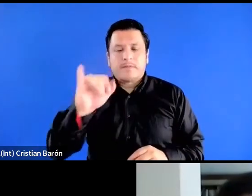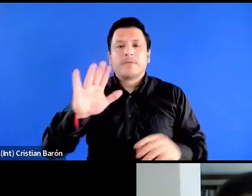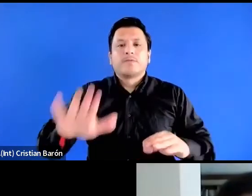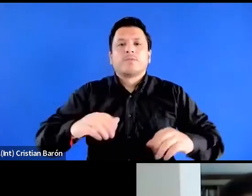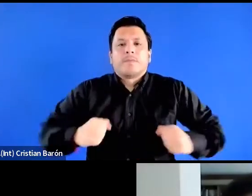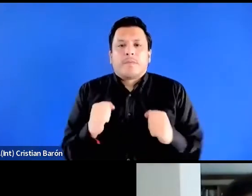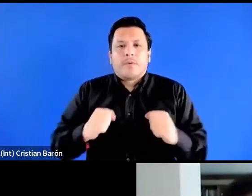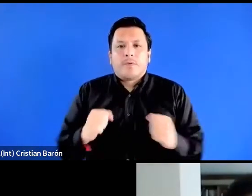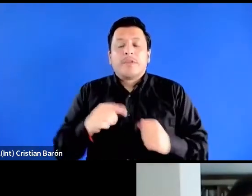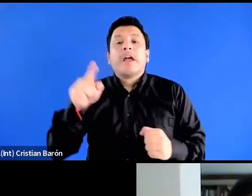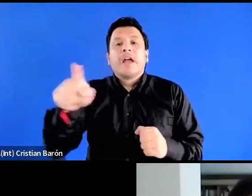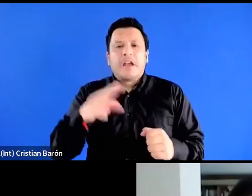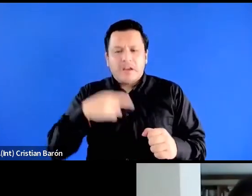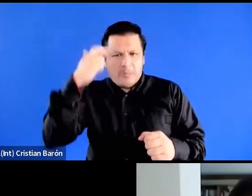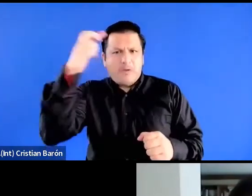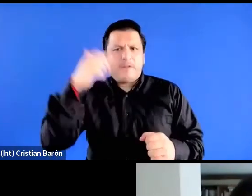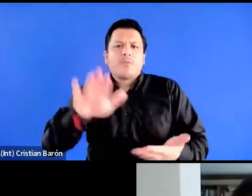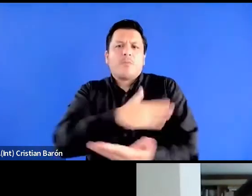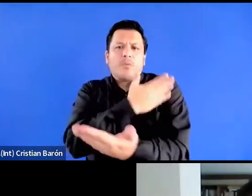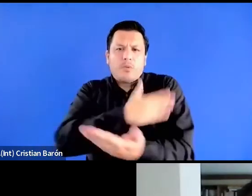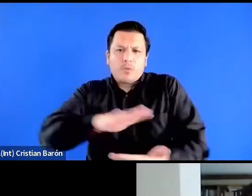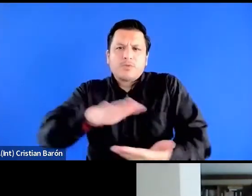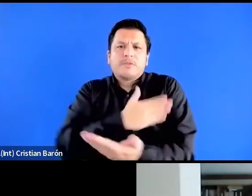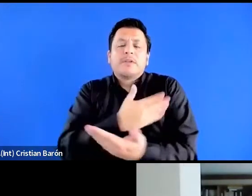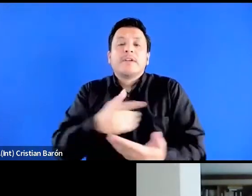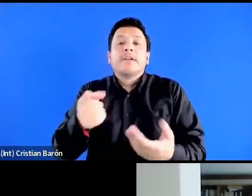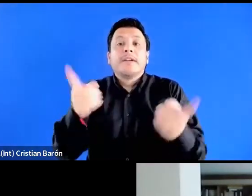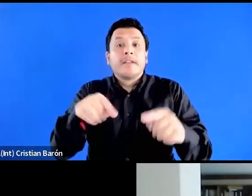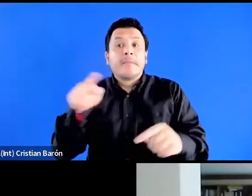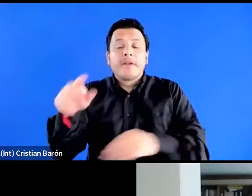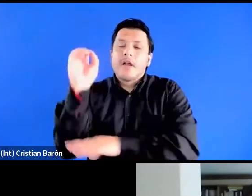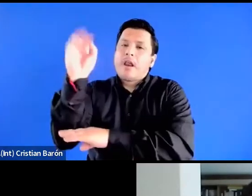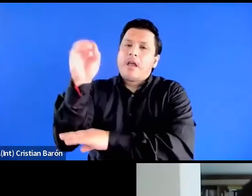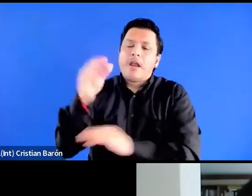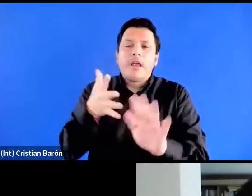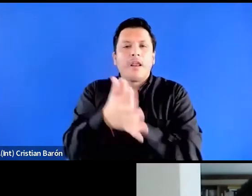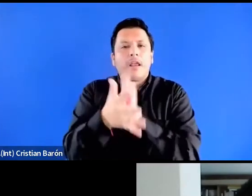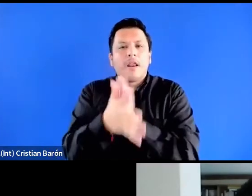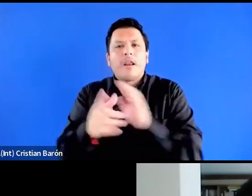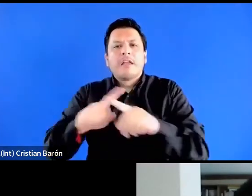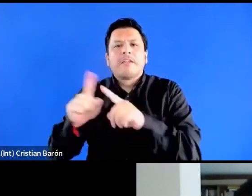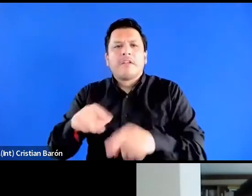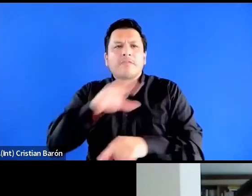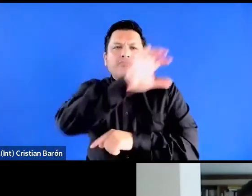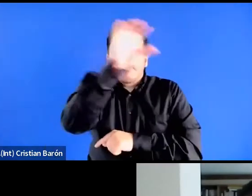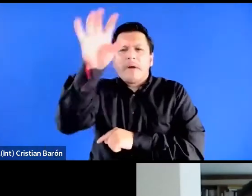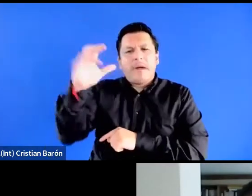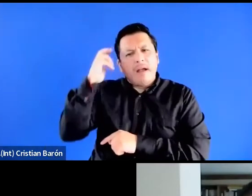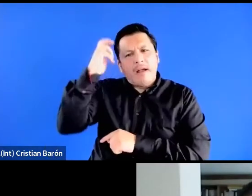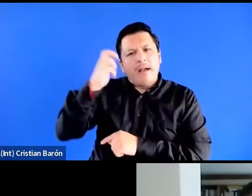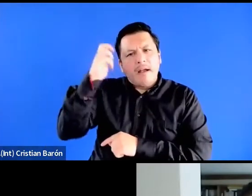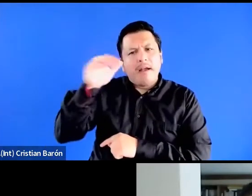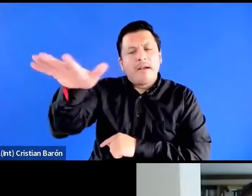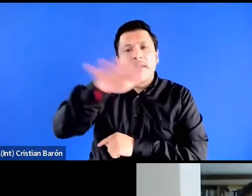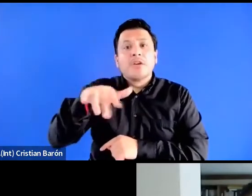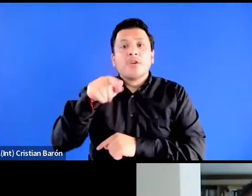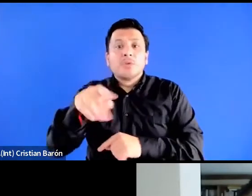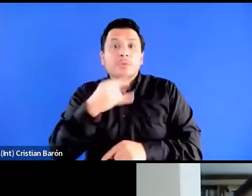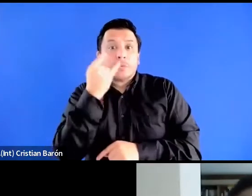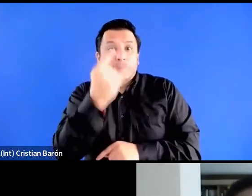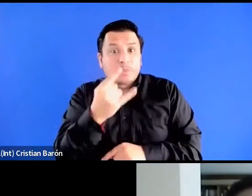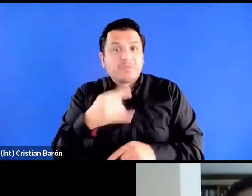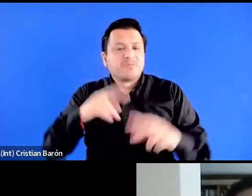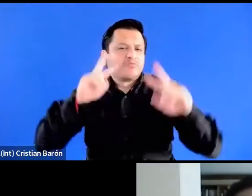es música. Ha sido invitada como conferencista y docente en varios continentes. Sus intereses investigativos y